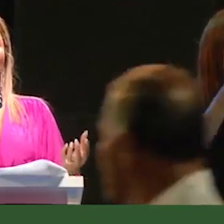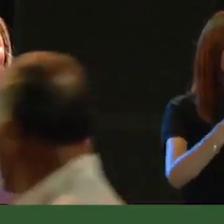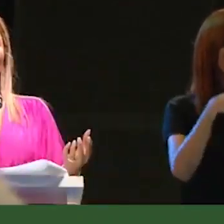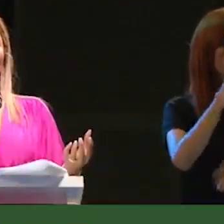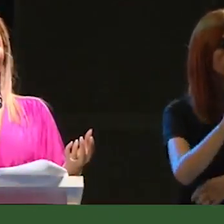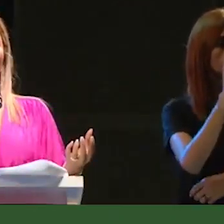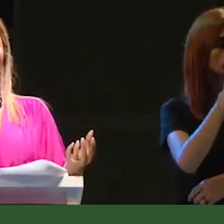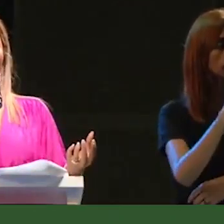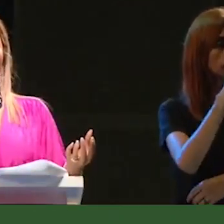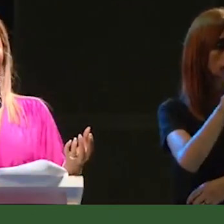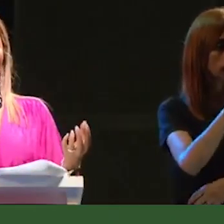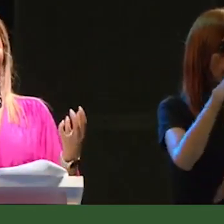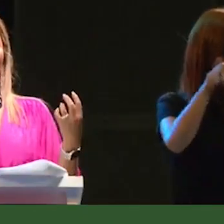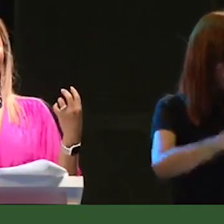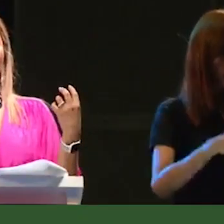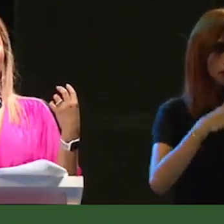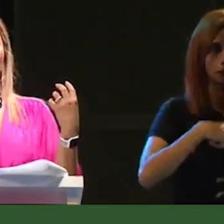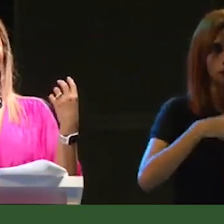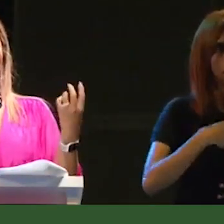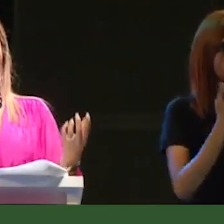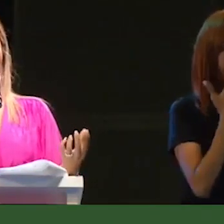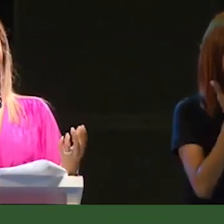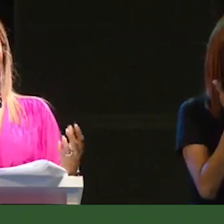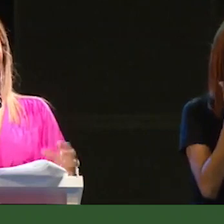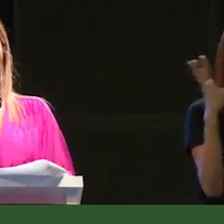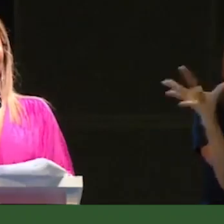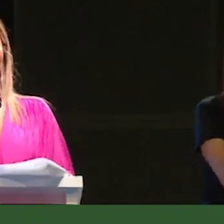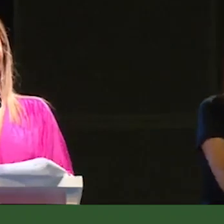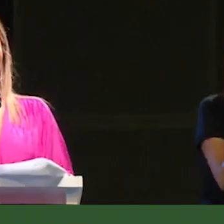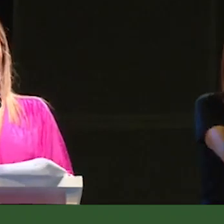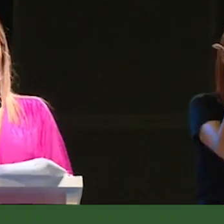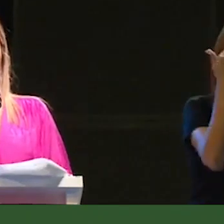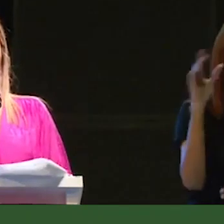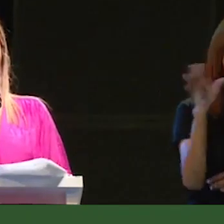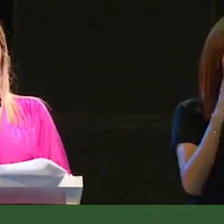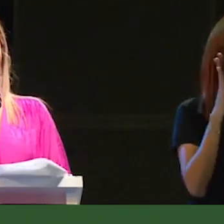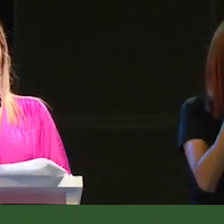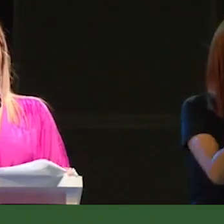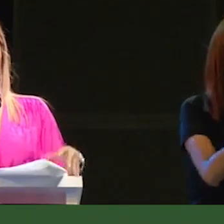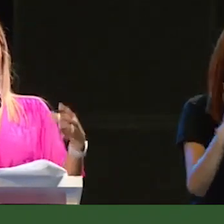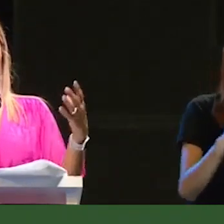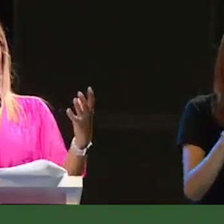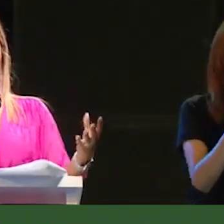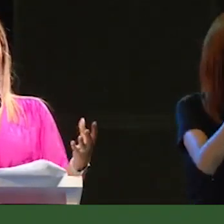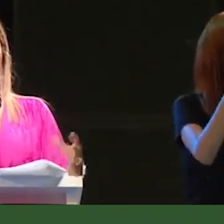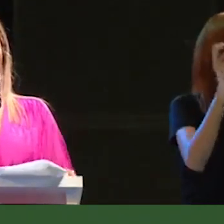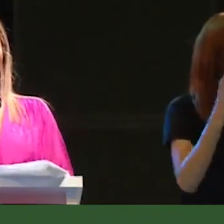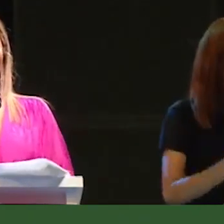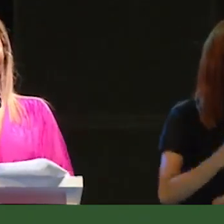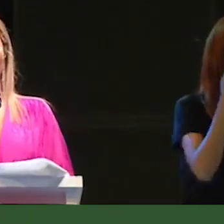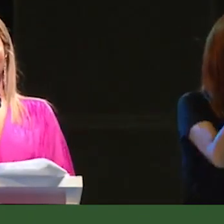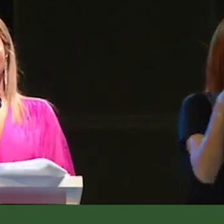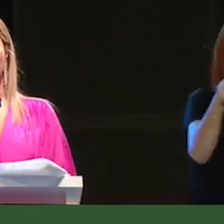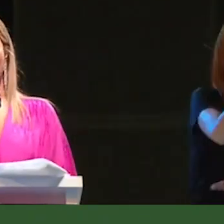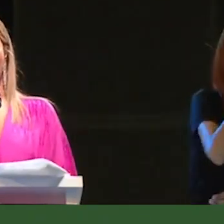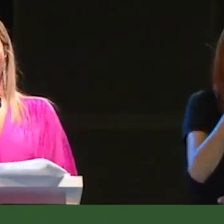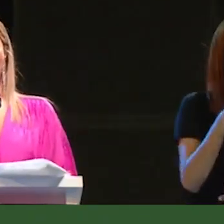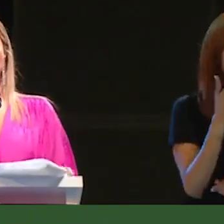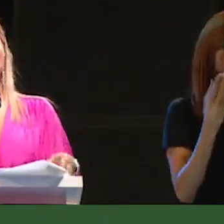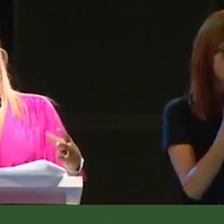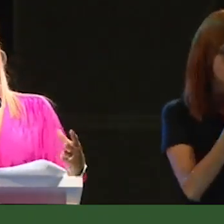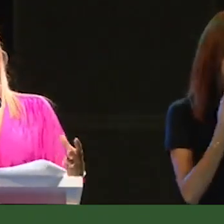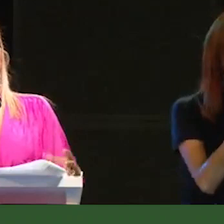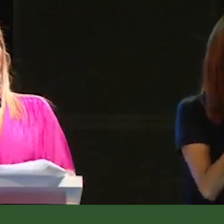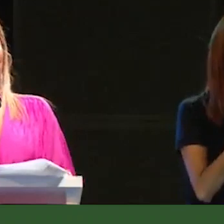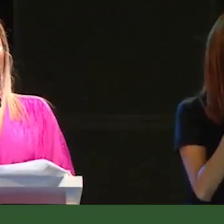sean de nuestro municipio, que nos tengan en cuenta para el tema de tarifas y que ustedes desde el Consejo Municipal